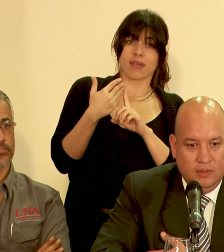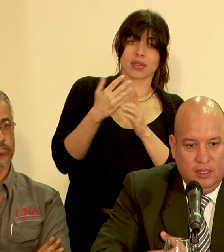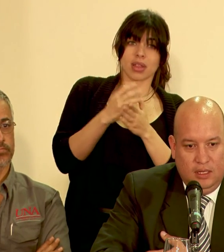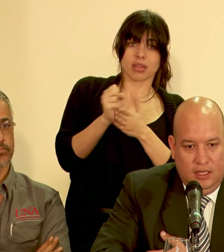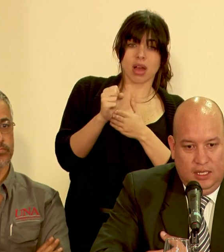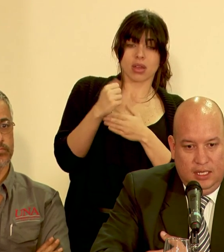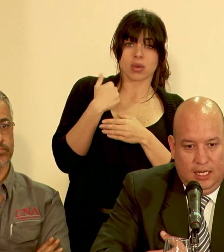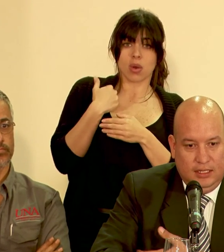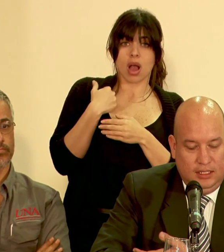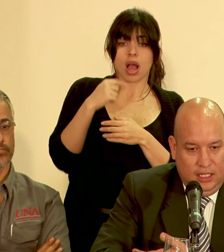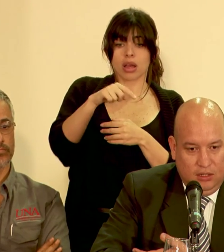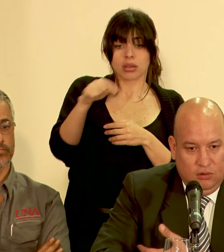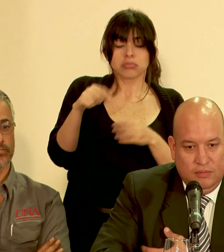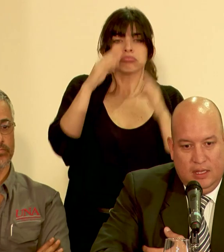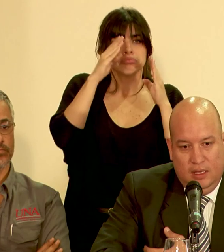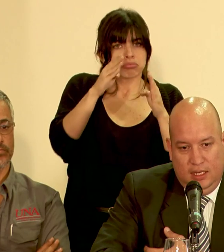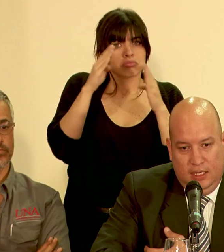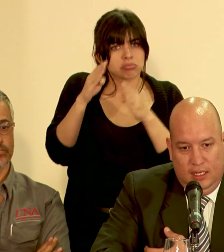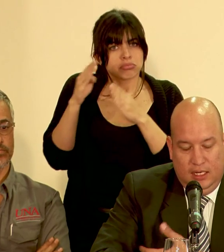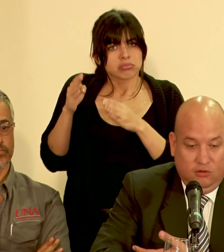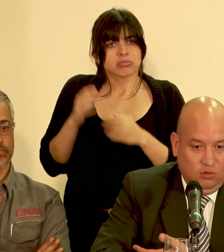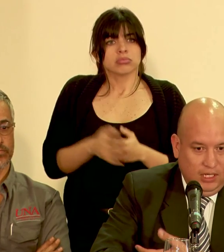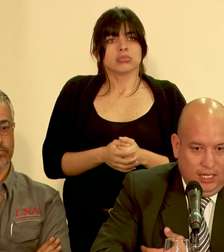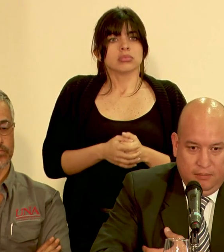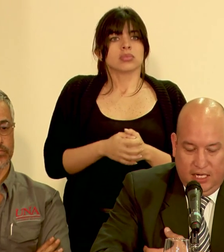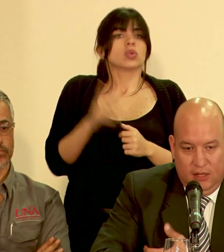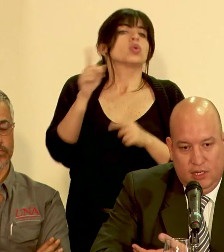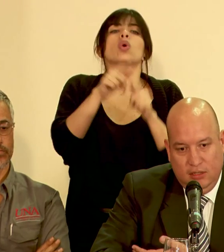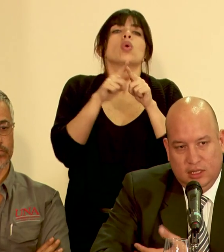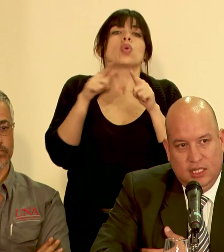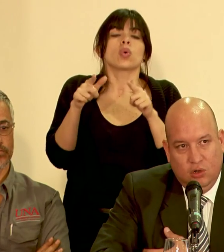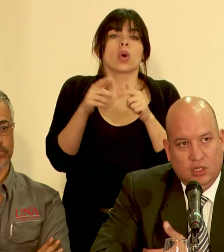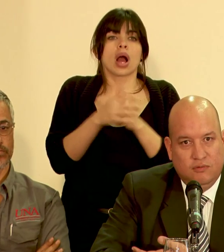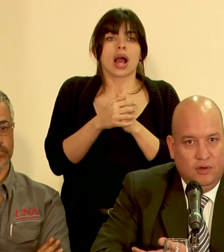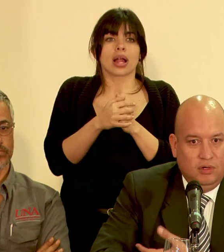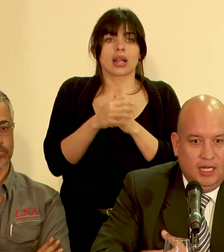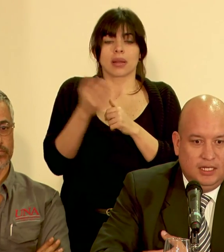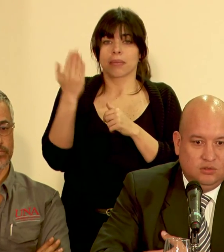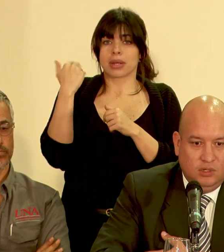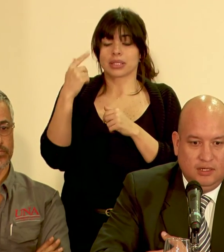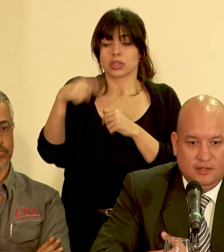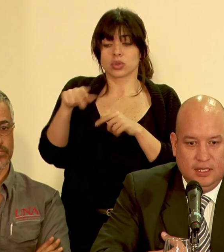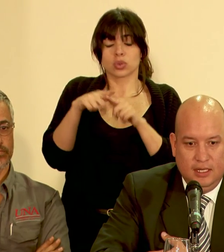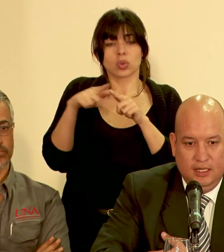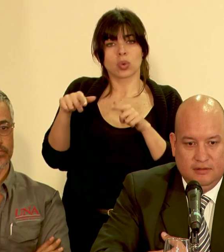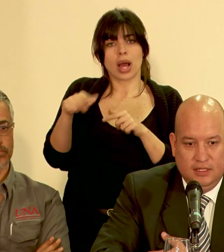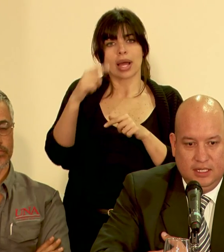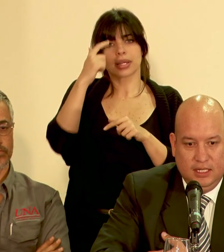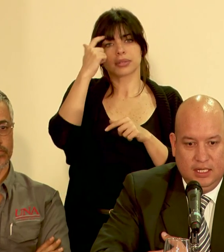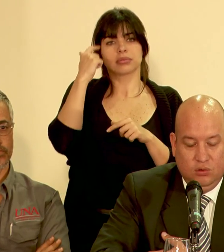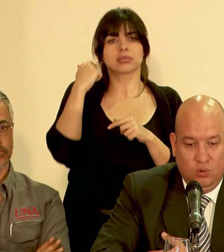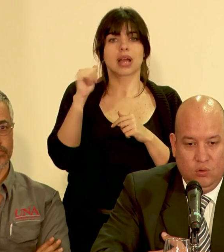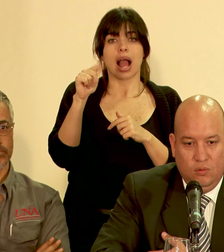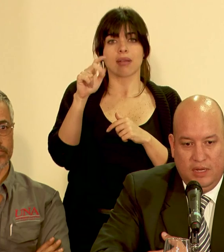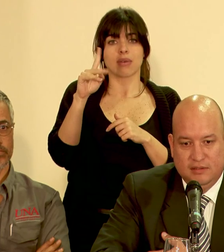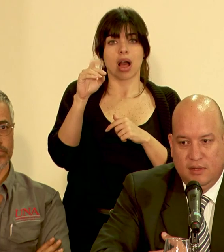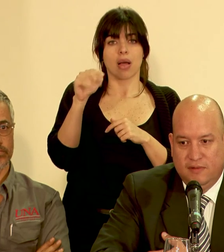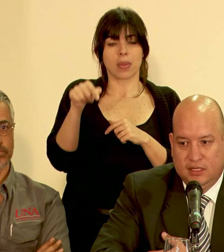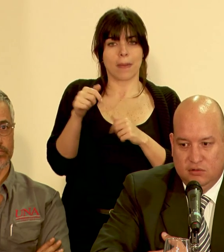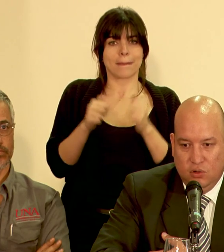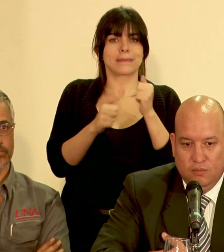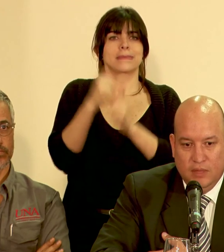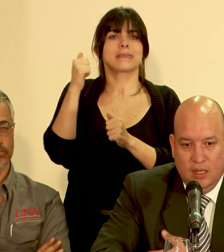venido atendiendo en la zona de Alvarado el año anterior que fue una de las zonas que tuvo